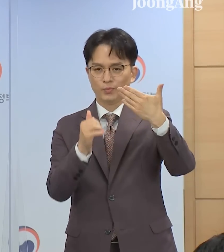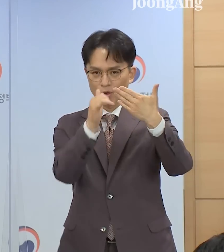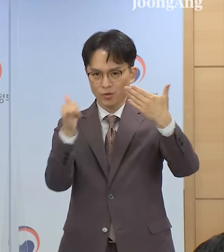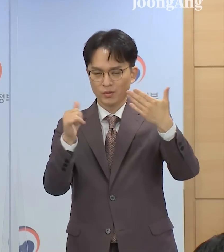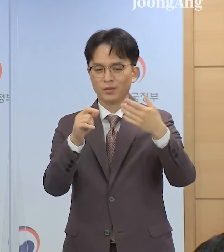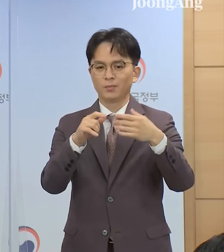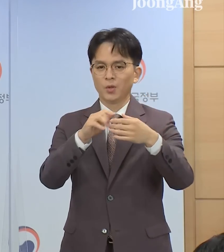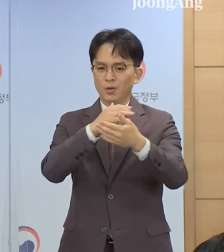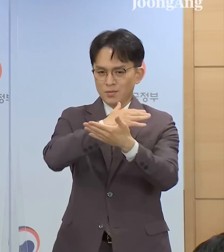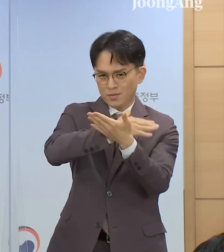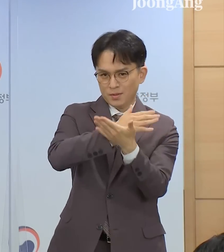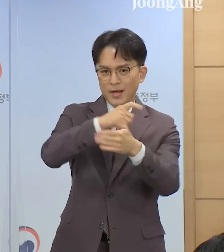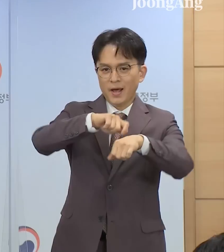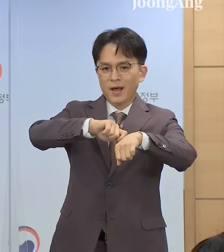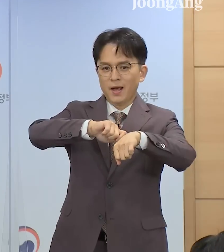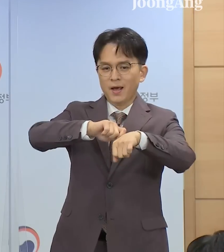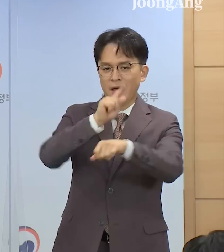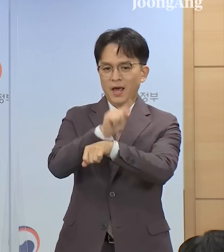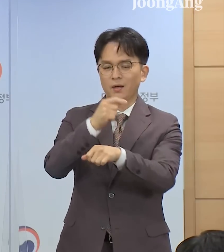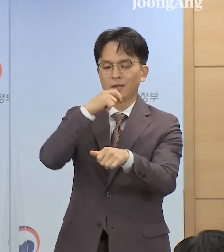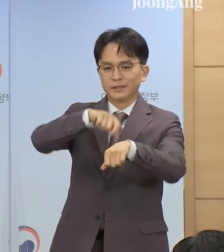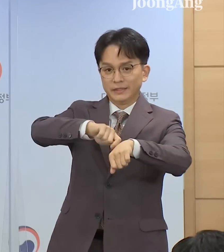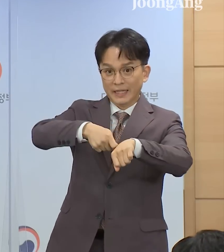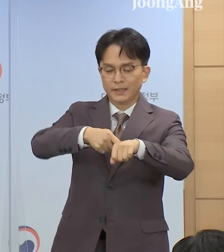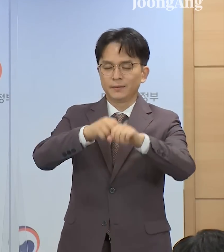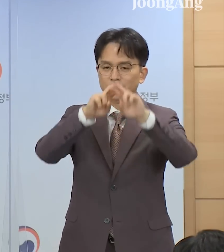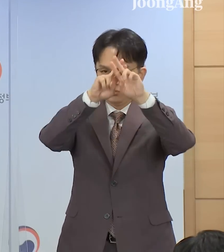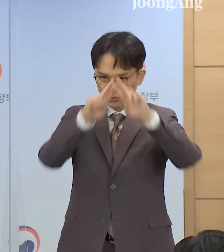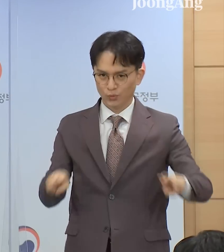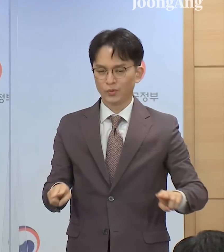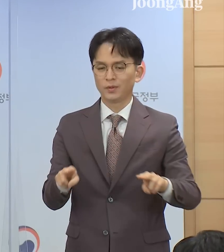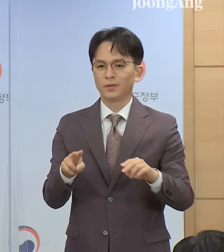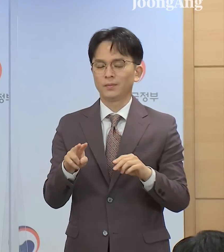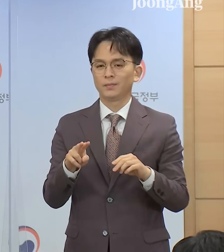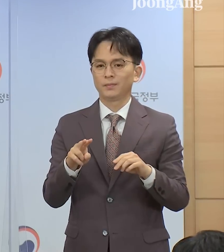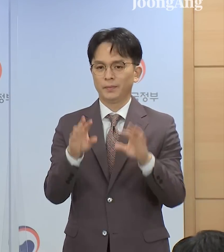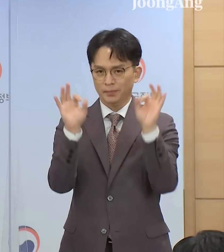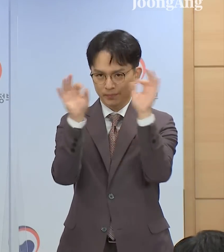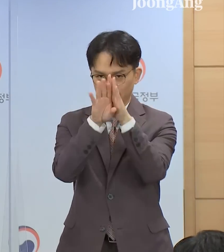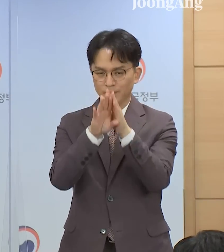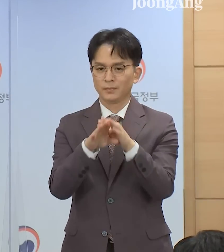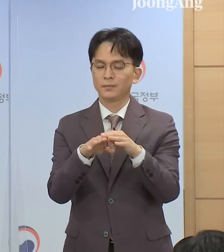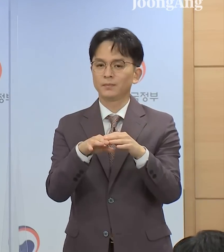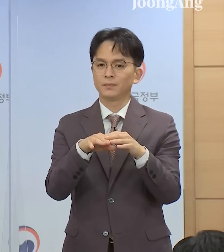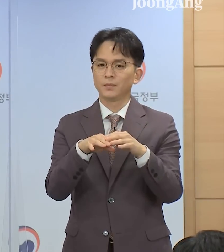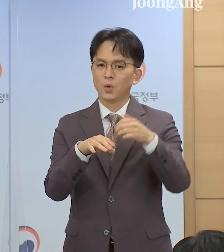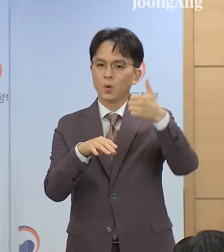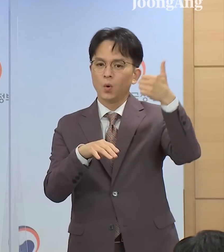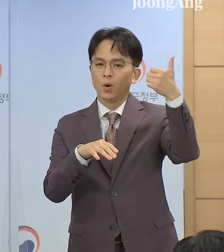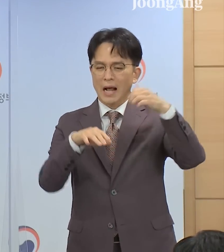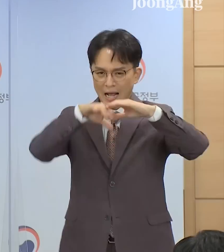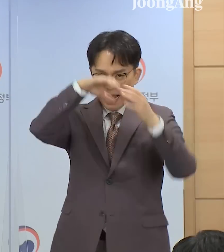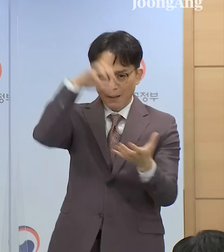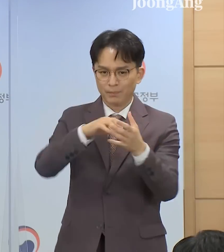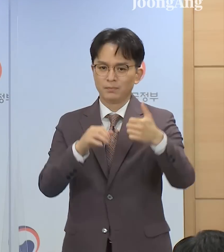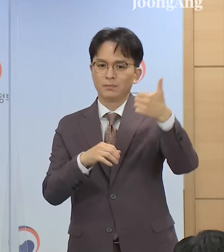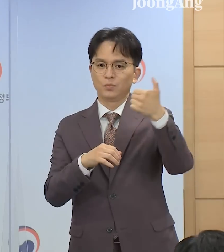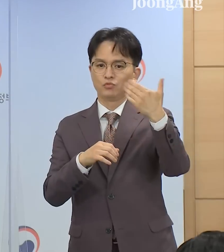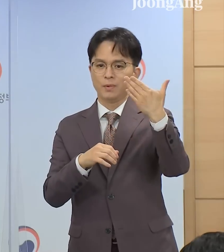각종 행정제재를 해제하고 총 59만여 명에 대해서